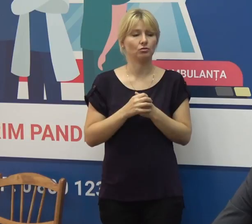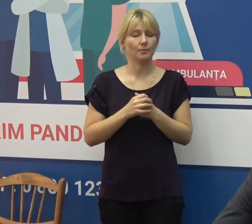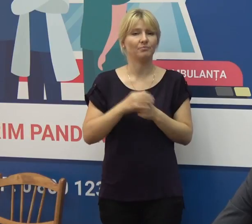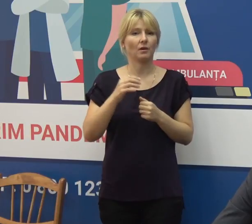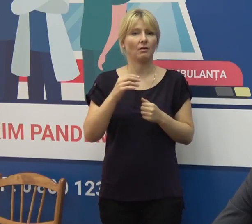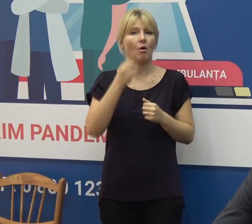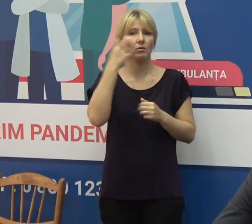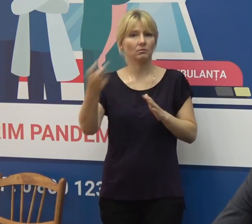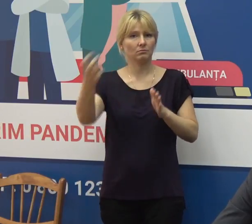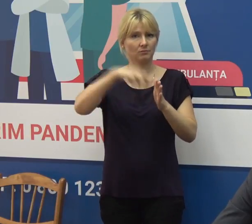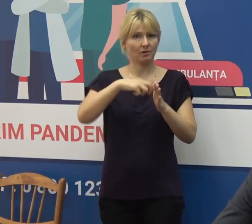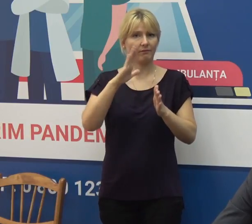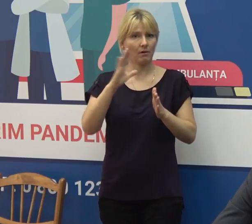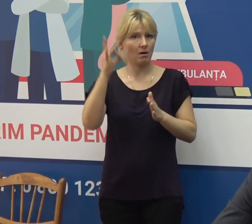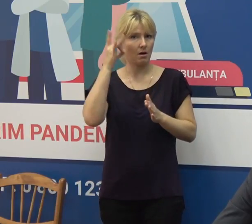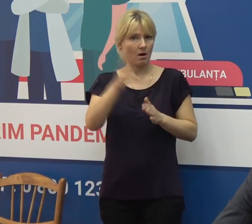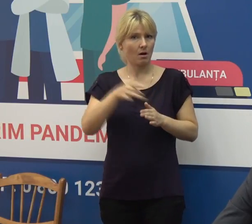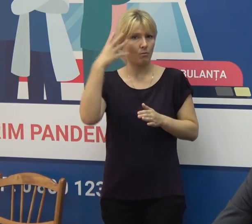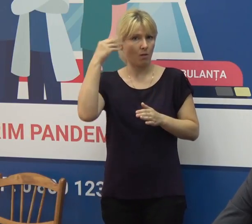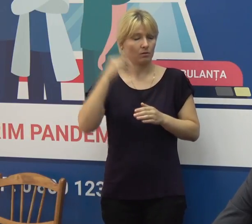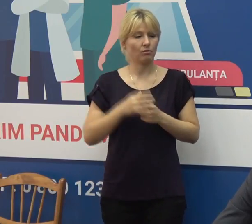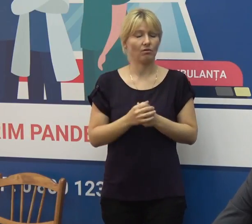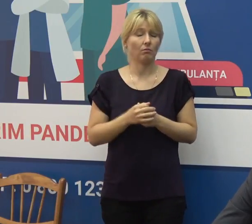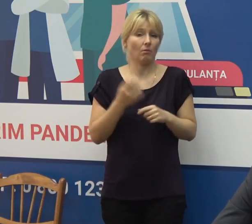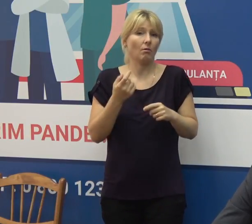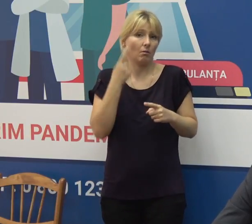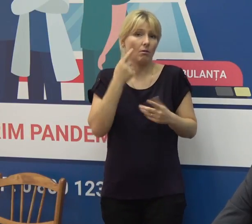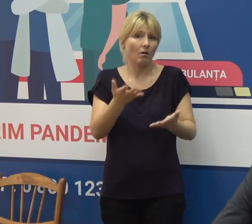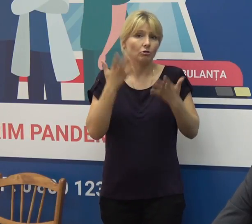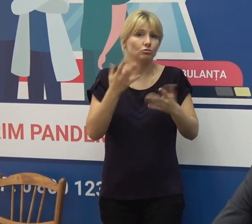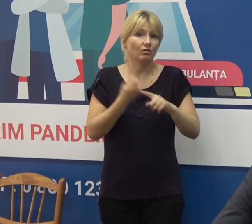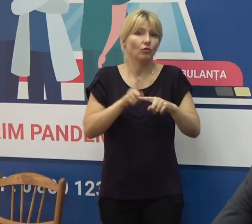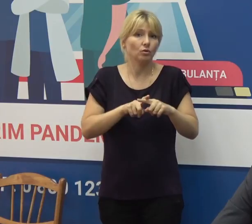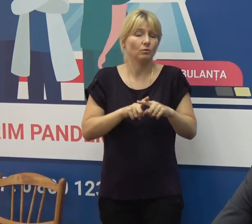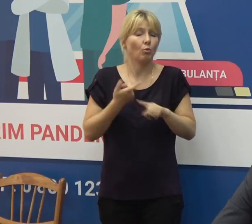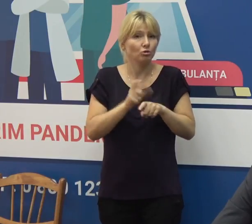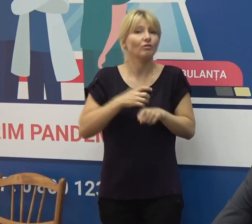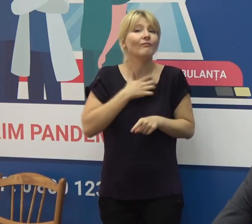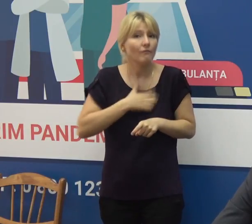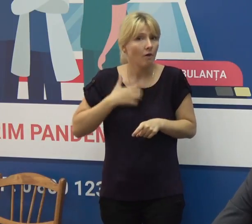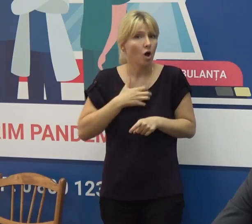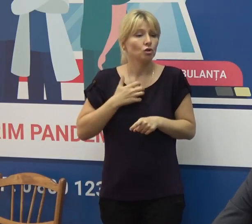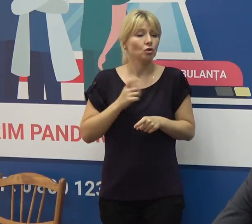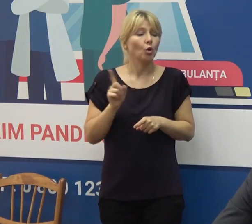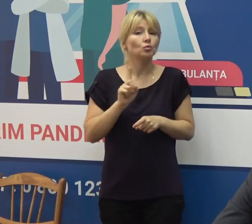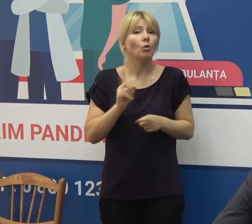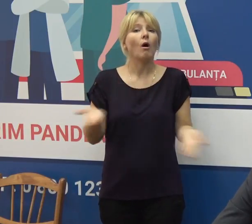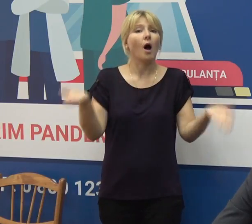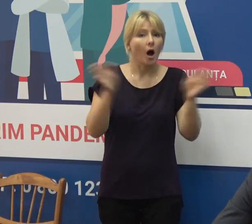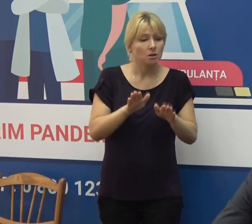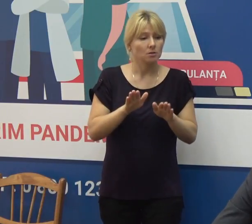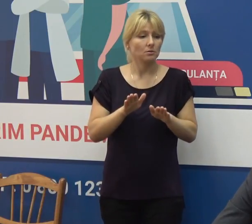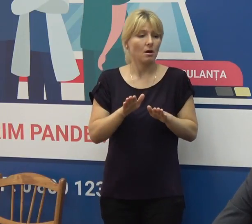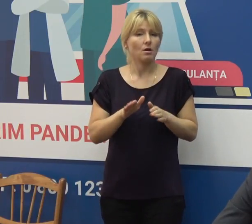sensul de intrare în Republică Moldova. Și, de sigur, un lucru foarte important, rămâne